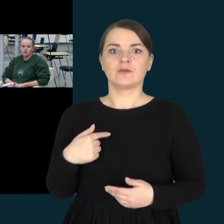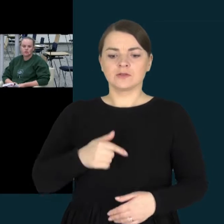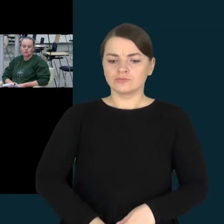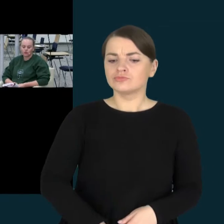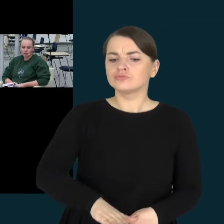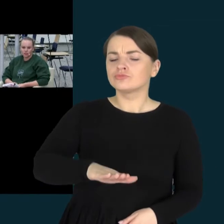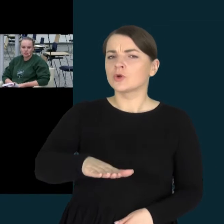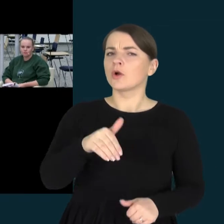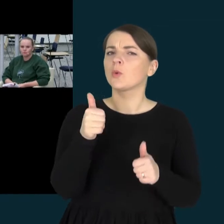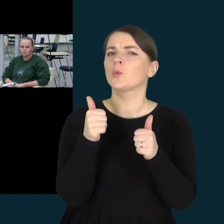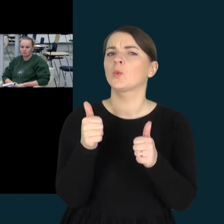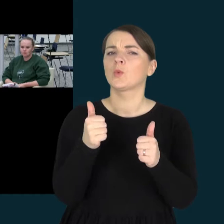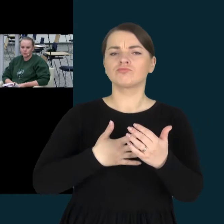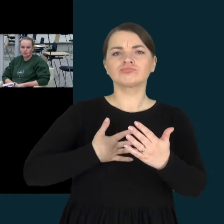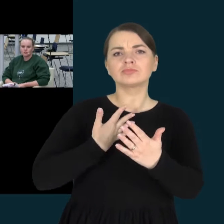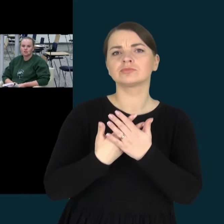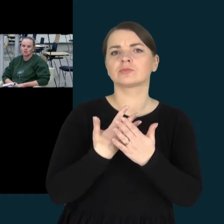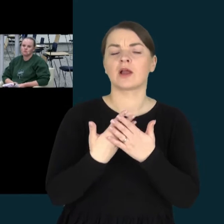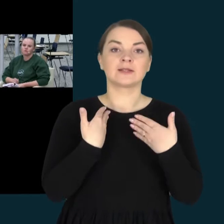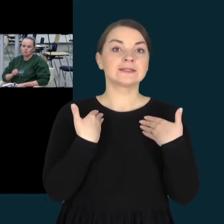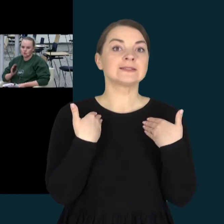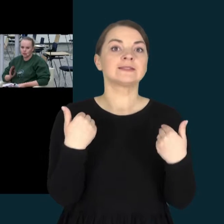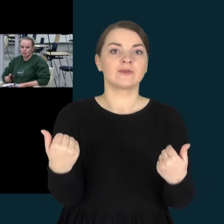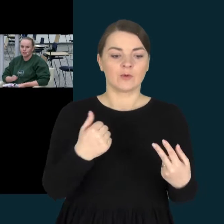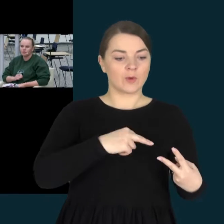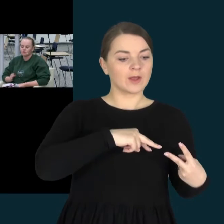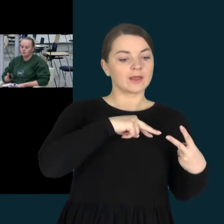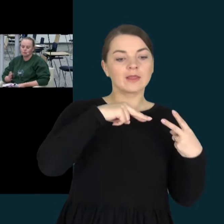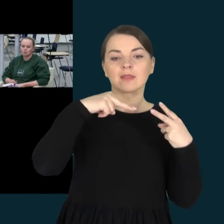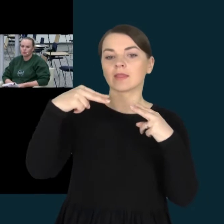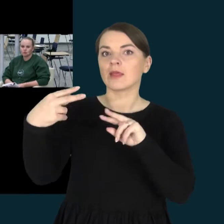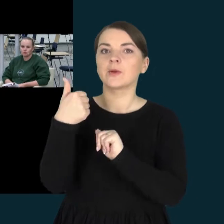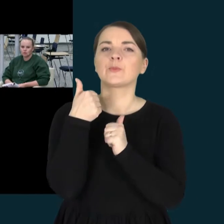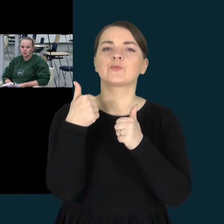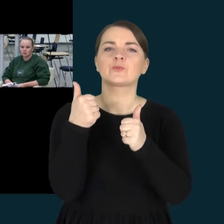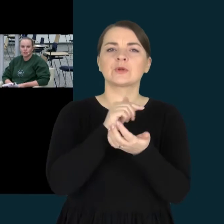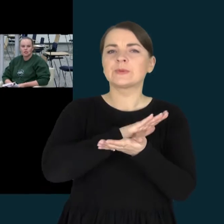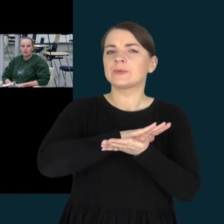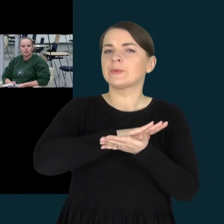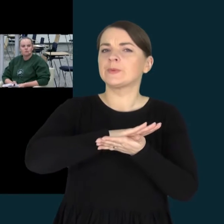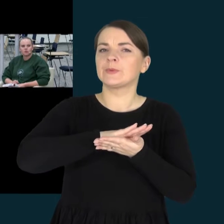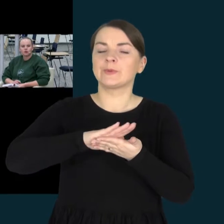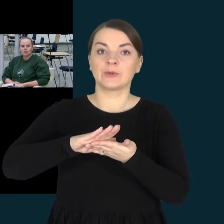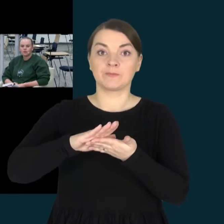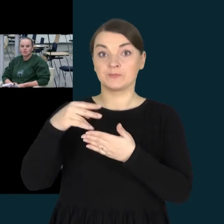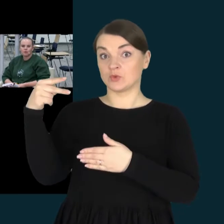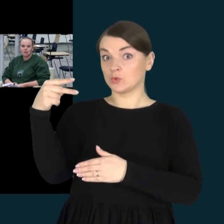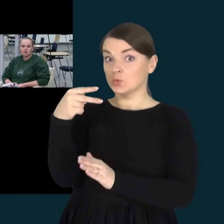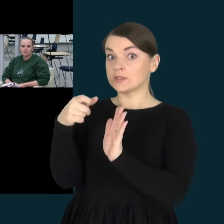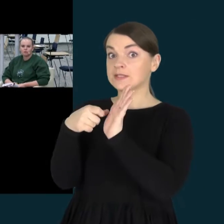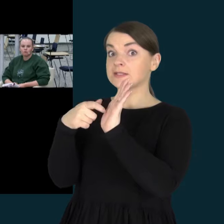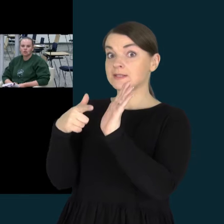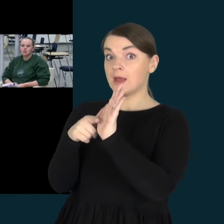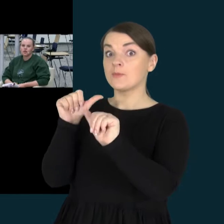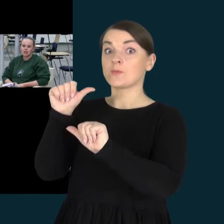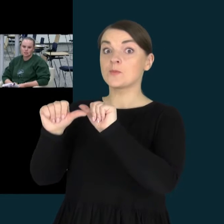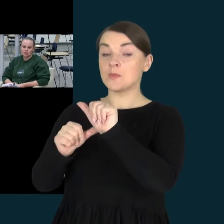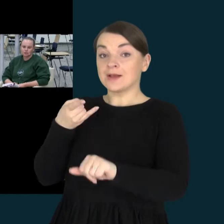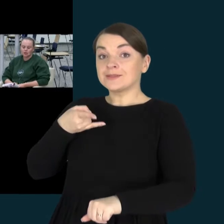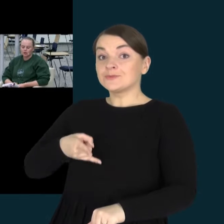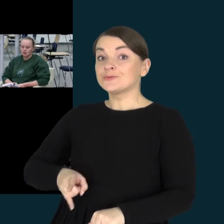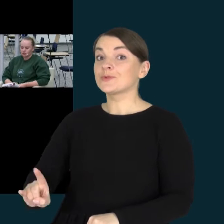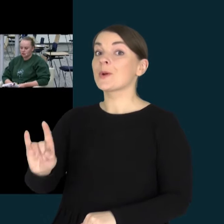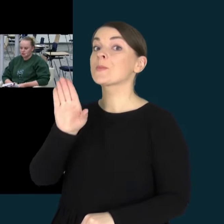aktyvus, sveikas, vystėsi tolygiai, taip kaip turi būti. 17 metais gimė jos